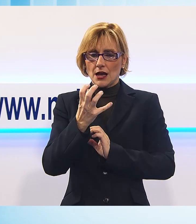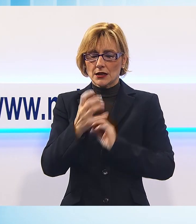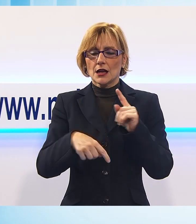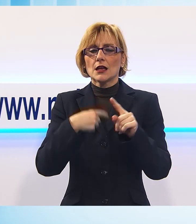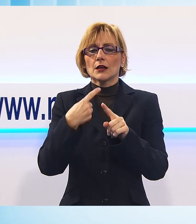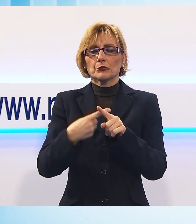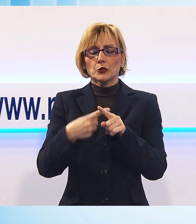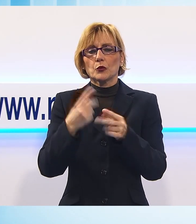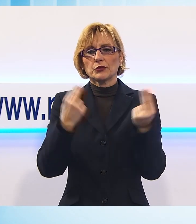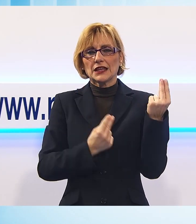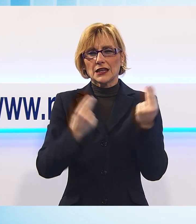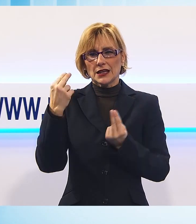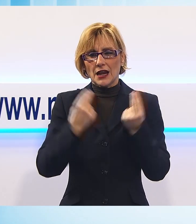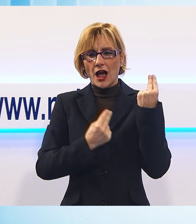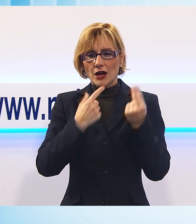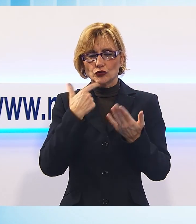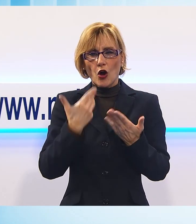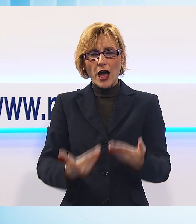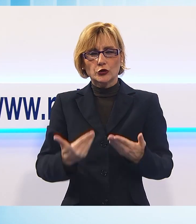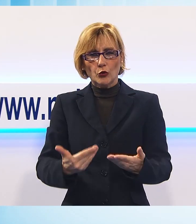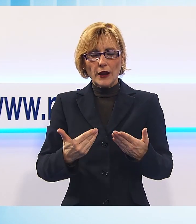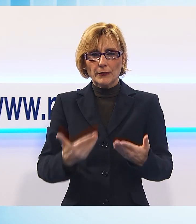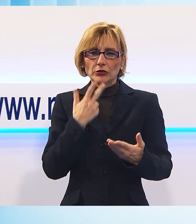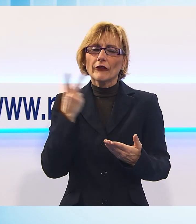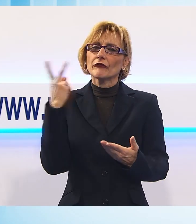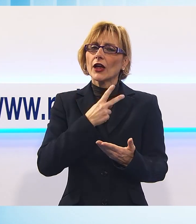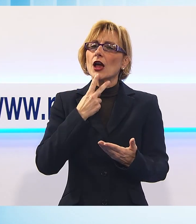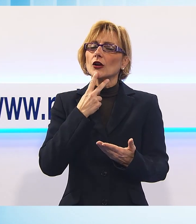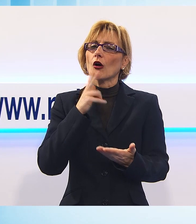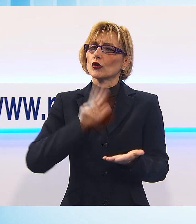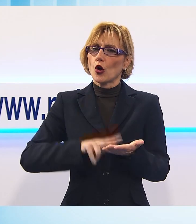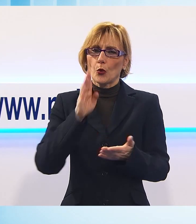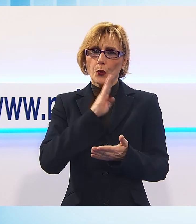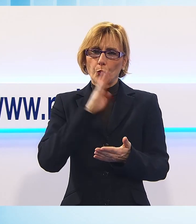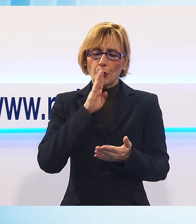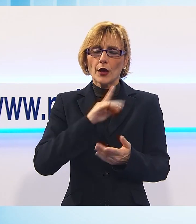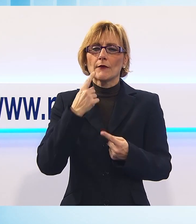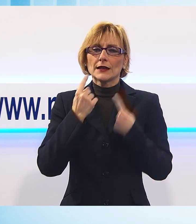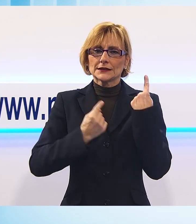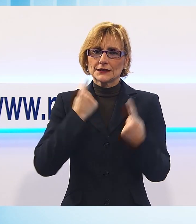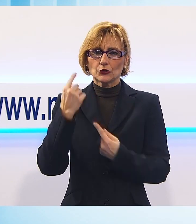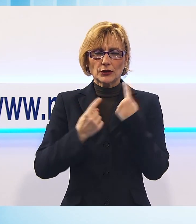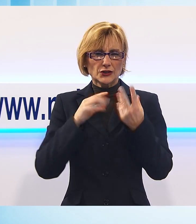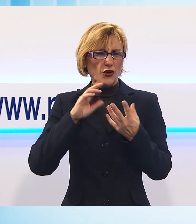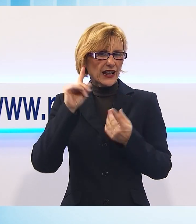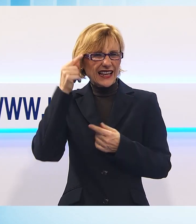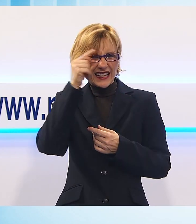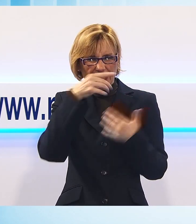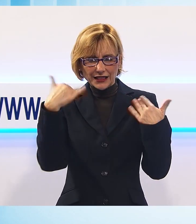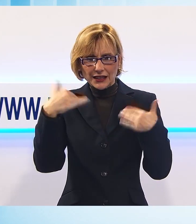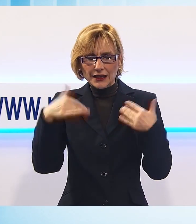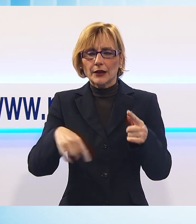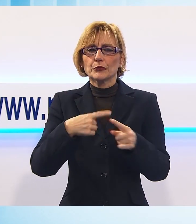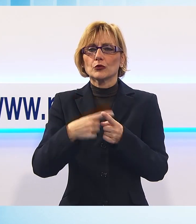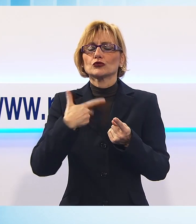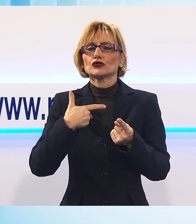un bilancio che attualmente peraltro non è neanche approvato in situazioni veramente critiche, abbiamo una macchina